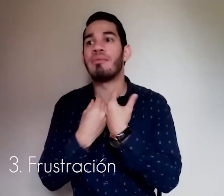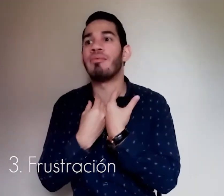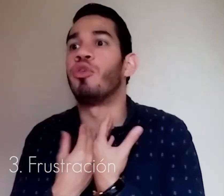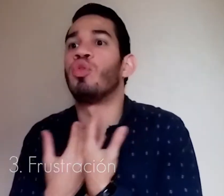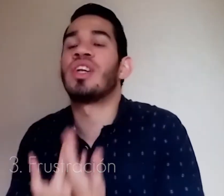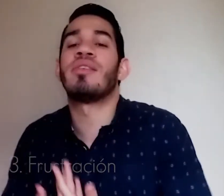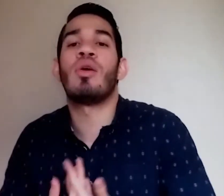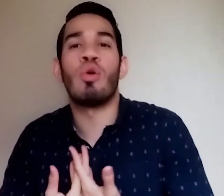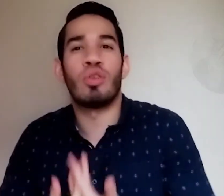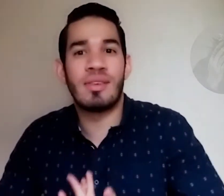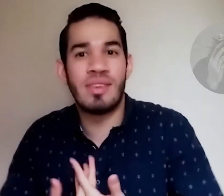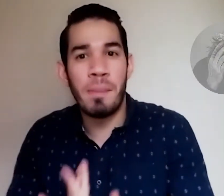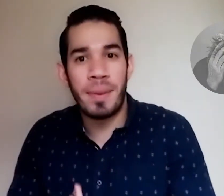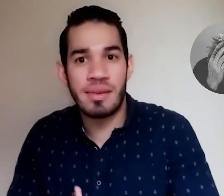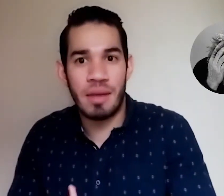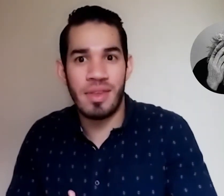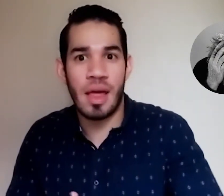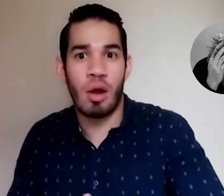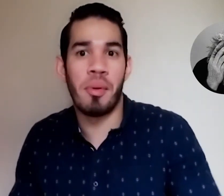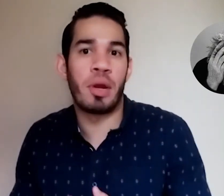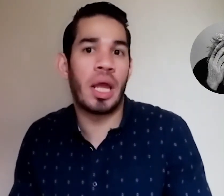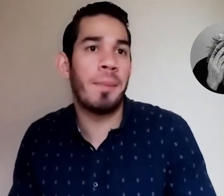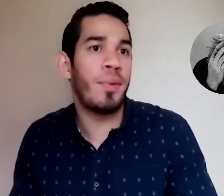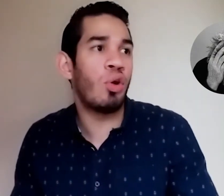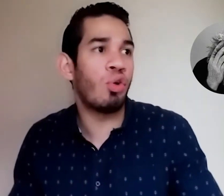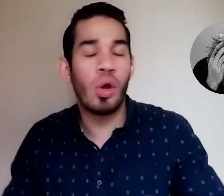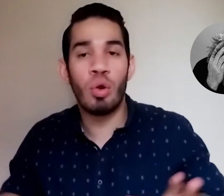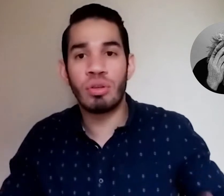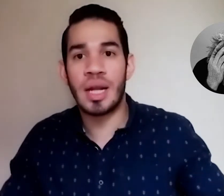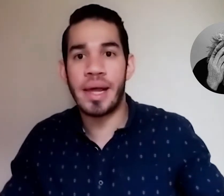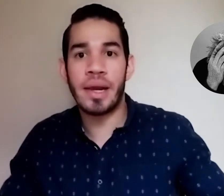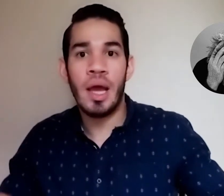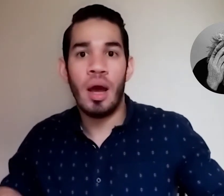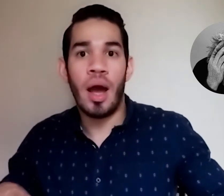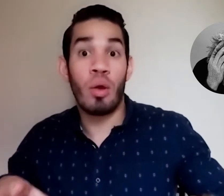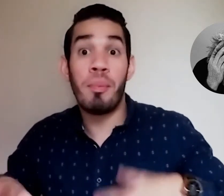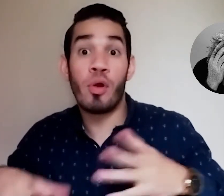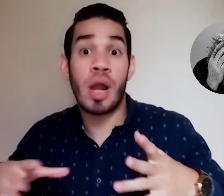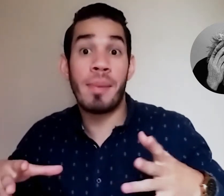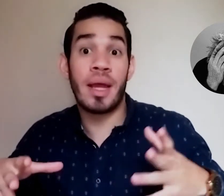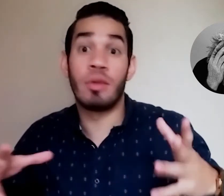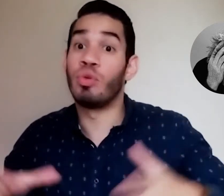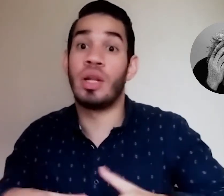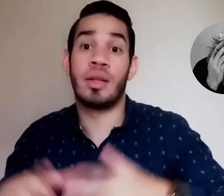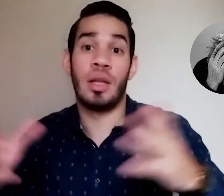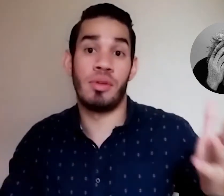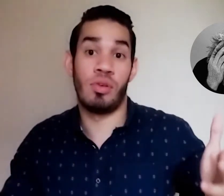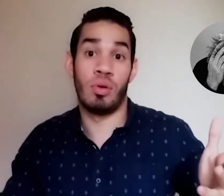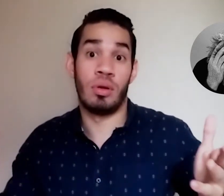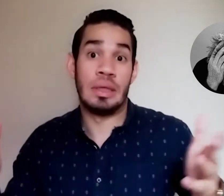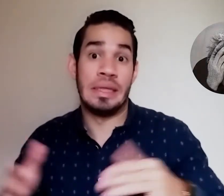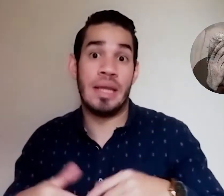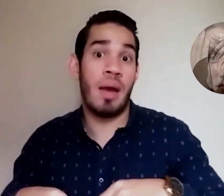frustrarse con cosas simples de la vida como por ejemplo no encontrar algún programa que les guste la televisión y ya